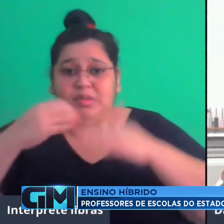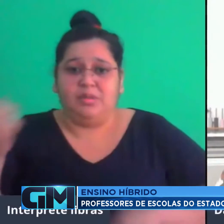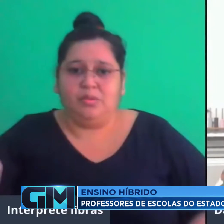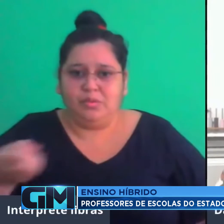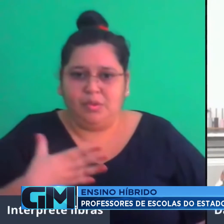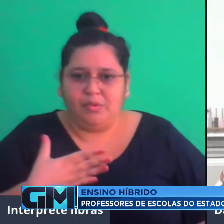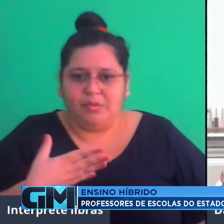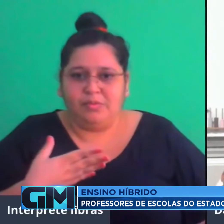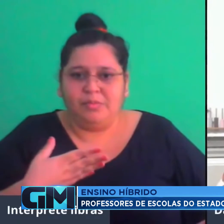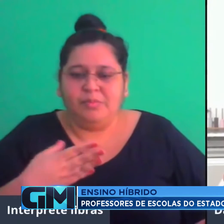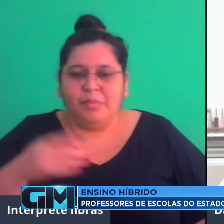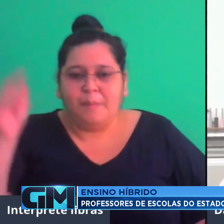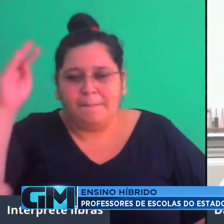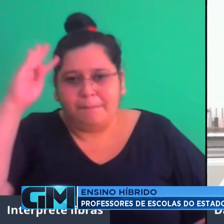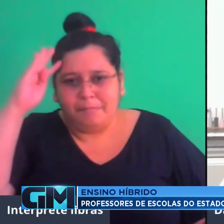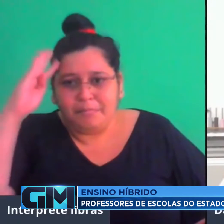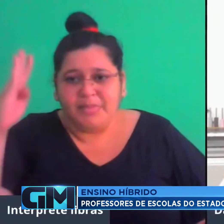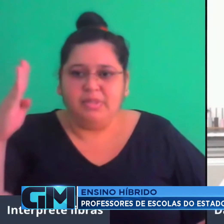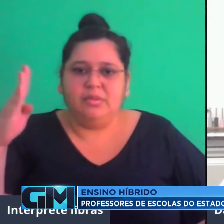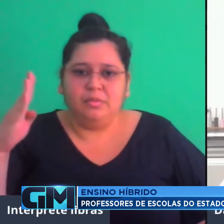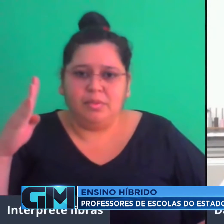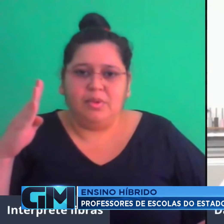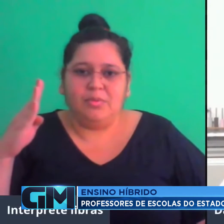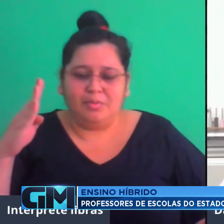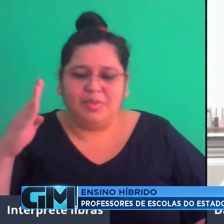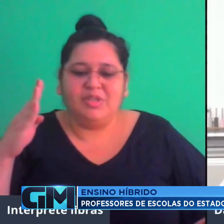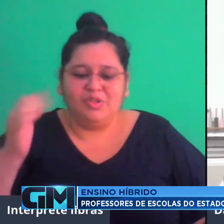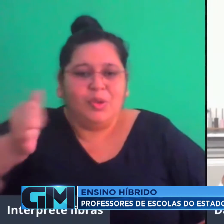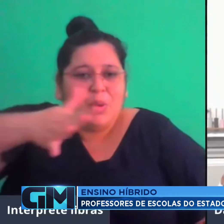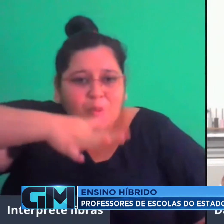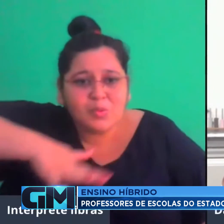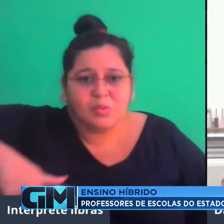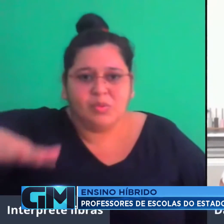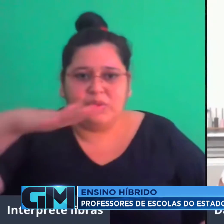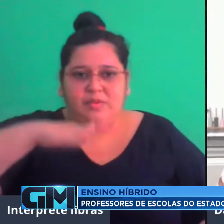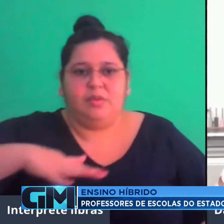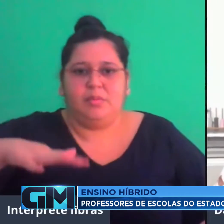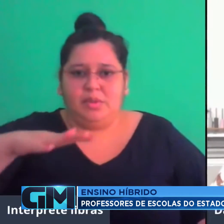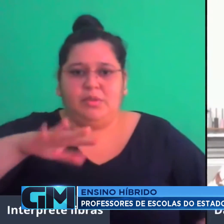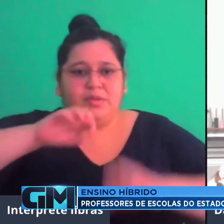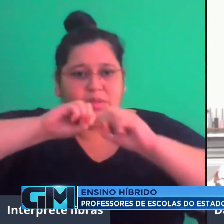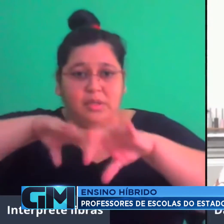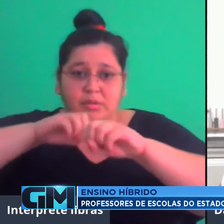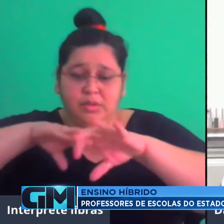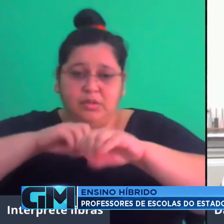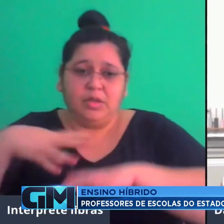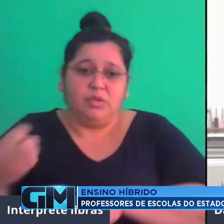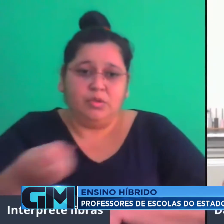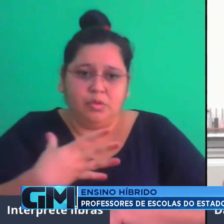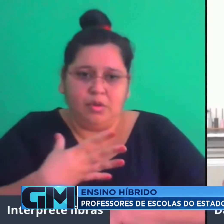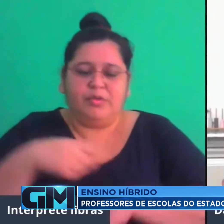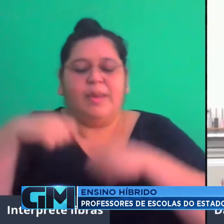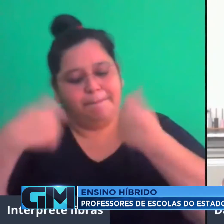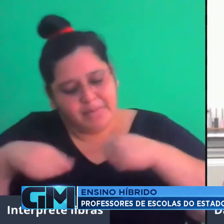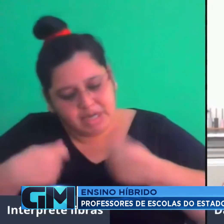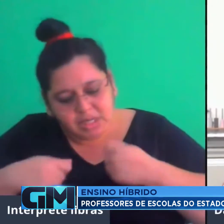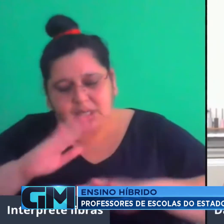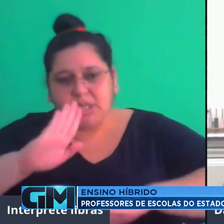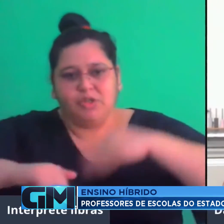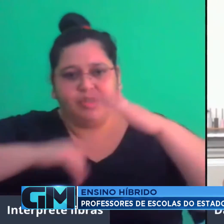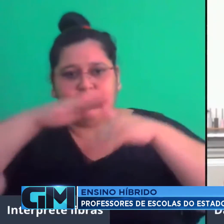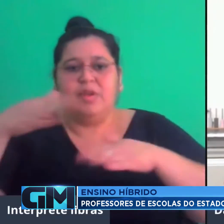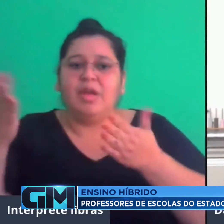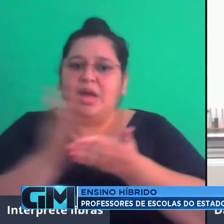precisa rever, reconstruir esses ambientes educacionais. Então a gente precisa desenvolver habilidades, né? É o movimento de desenvolver